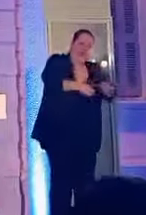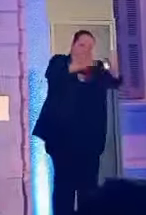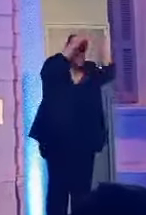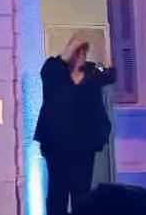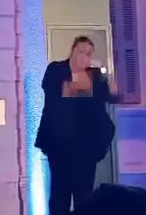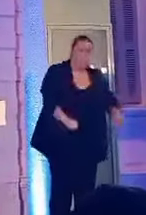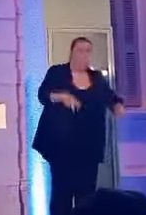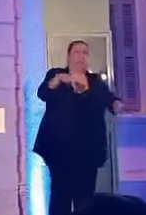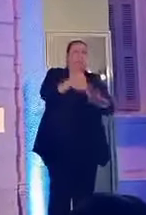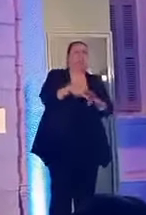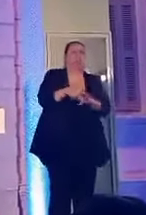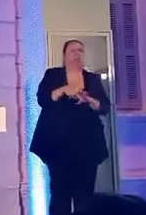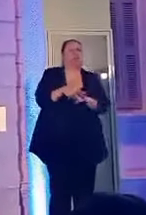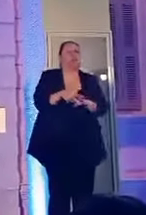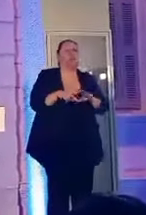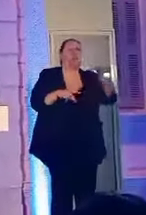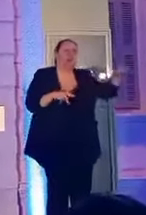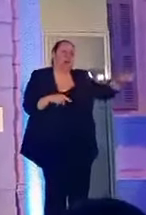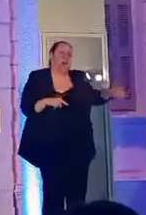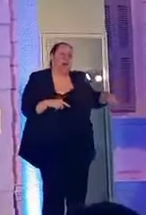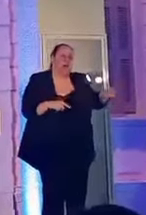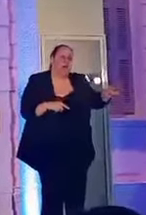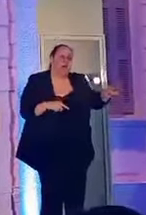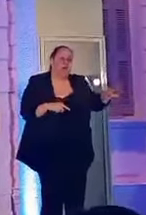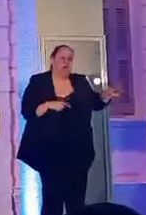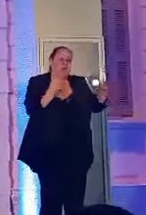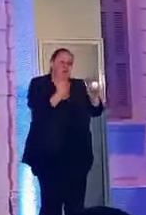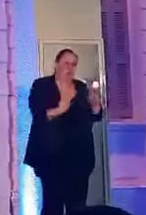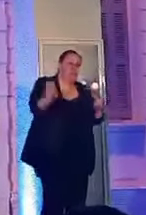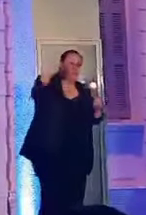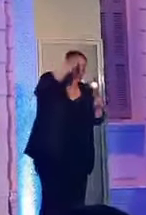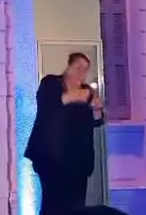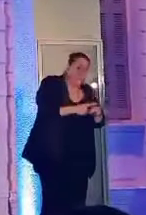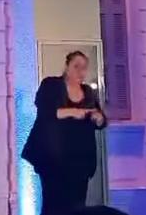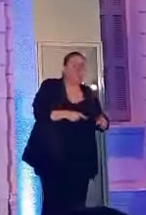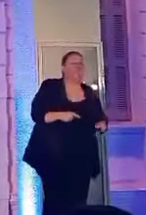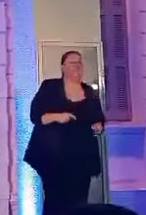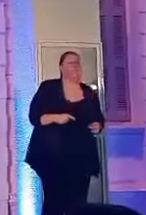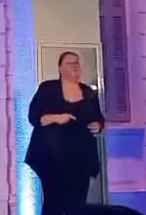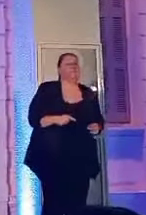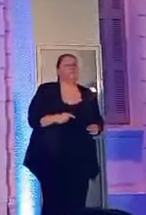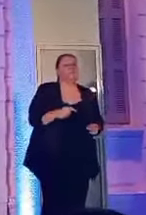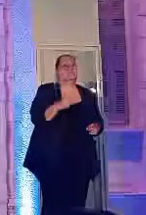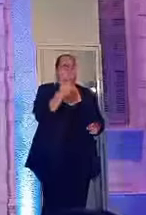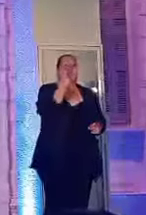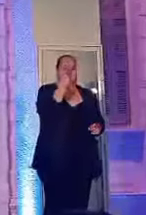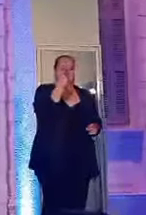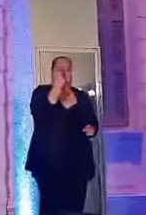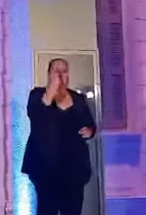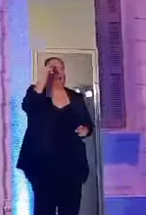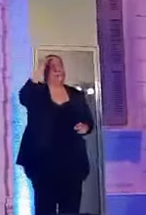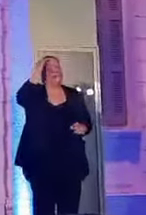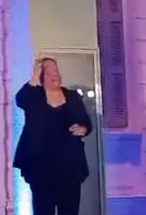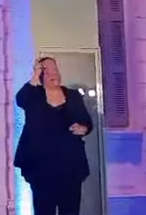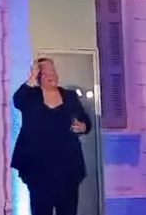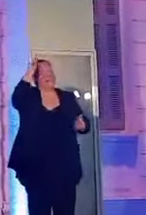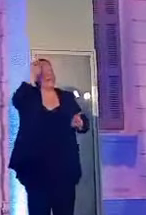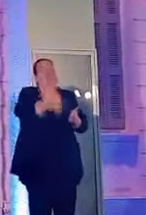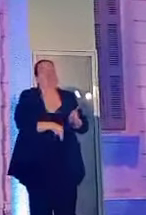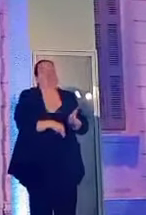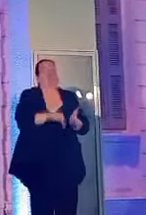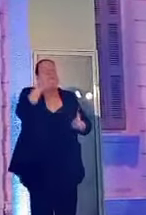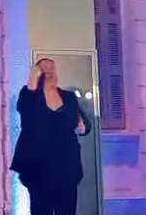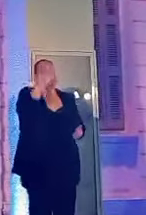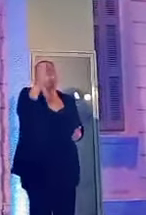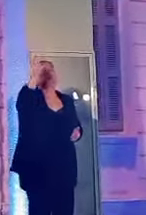αυτοί οι οποίοι έφτασαν στο σημείο να προσθέσουν ακόμα ένα νημόνιο αχρίαστο των 150